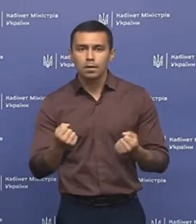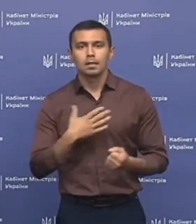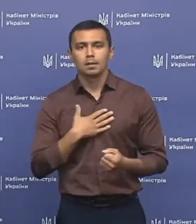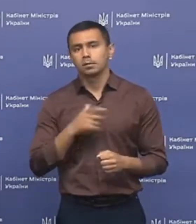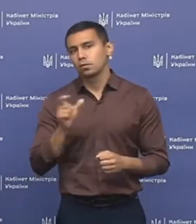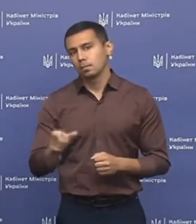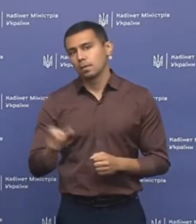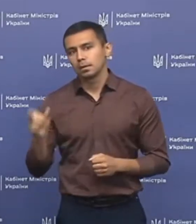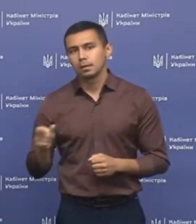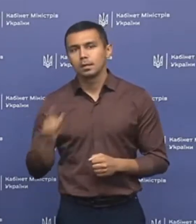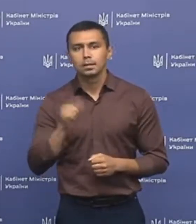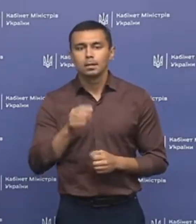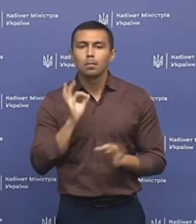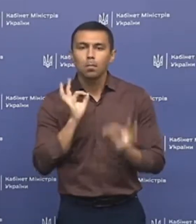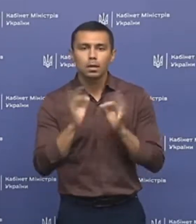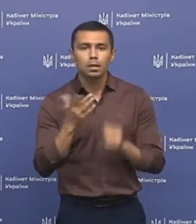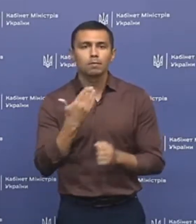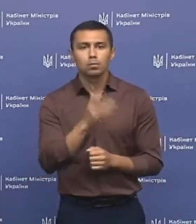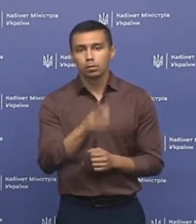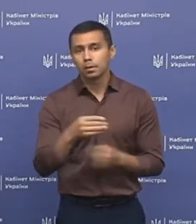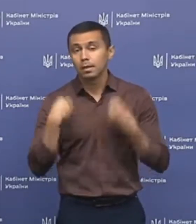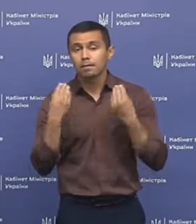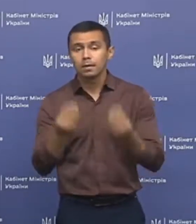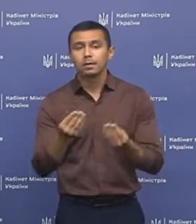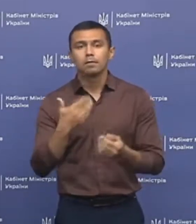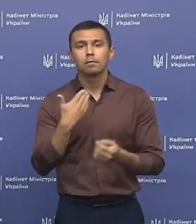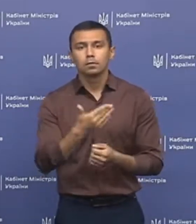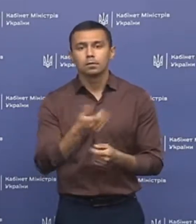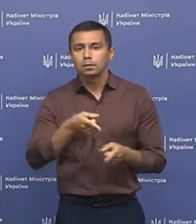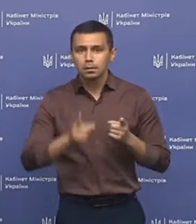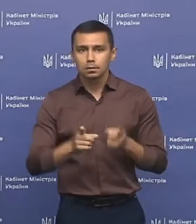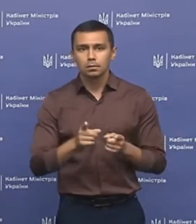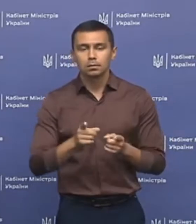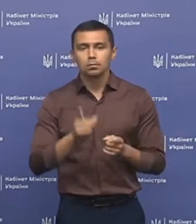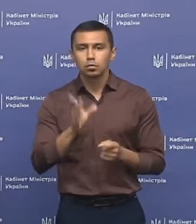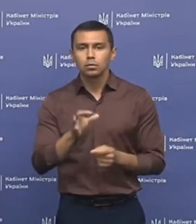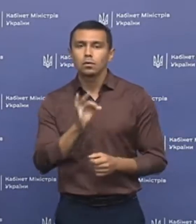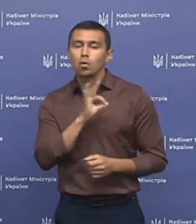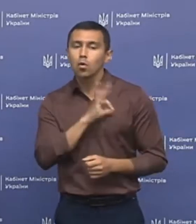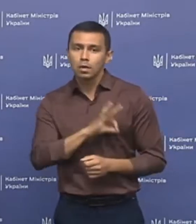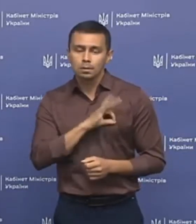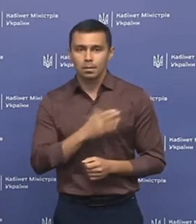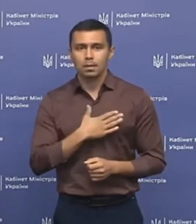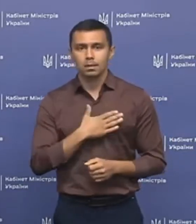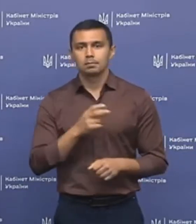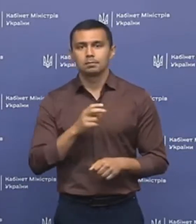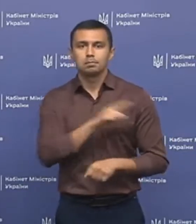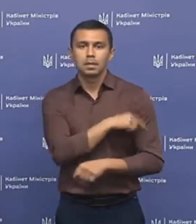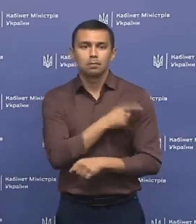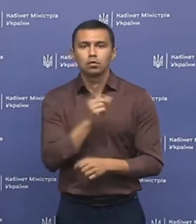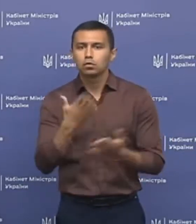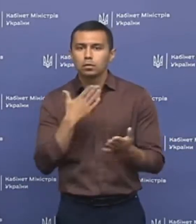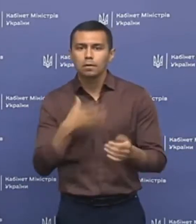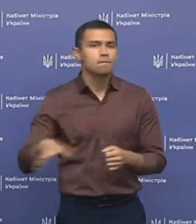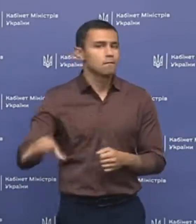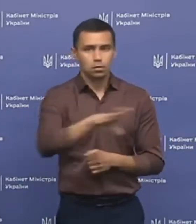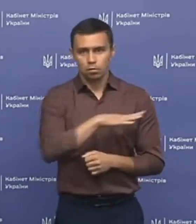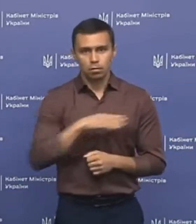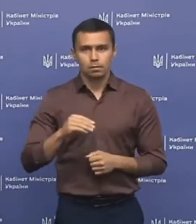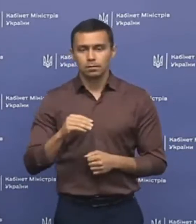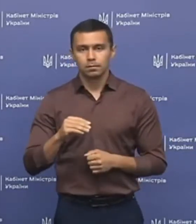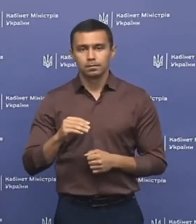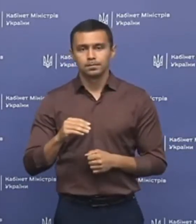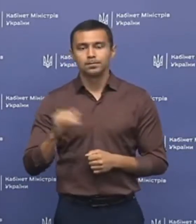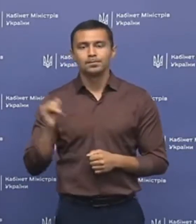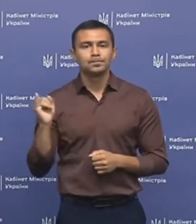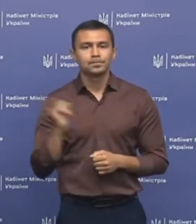наших громадян. І ті поради, які вони будуть давати, вони дійсно підуть на користь нашої медицини. Воно стосується всього. І